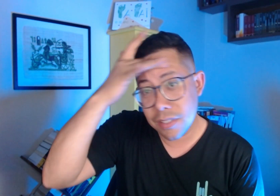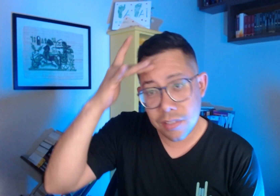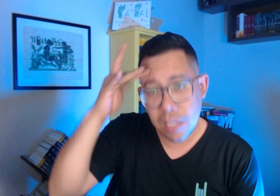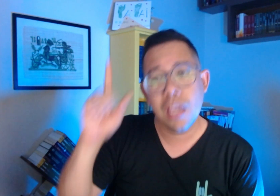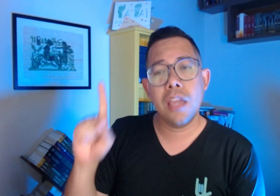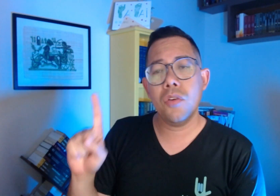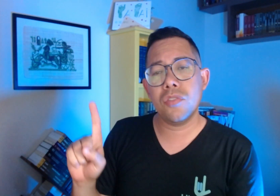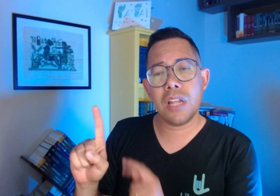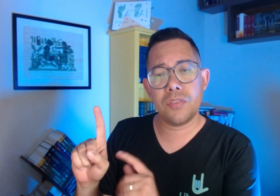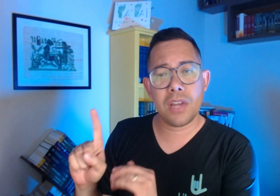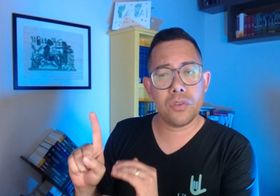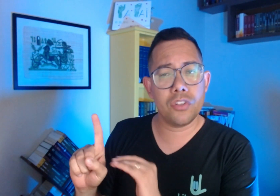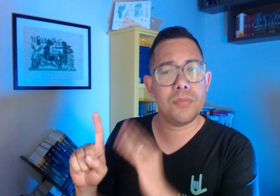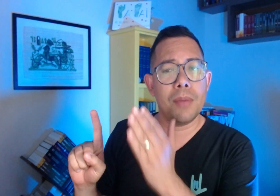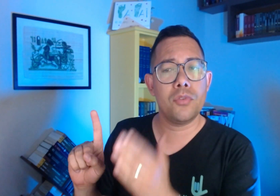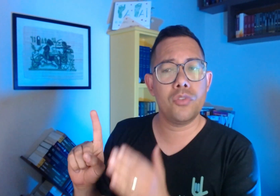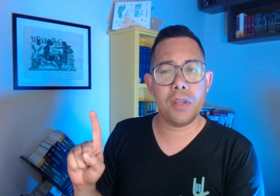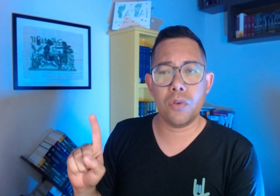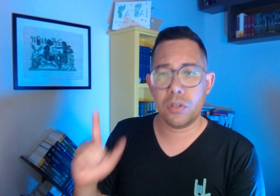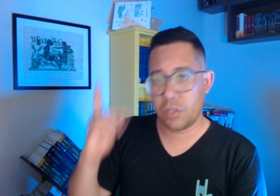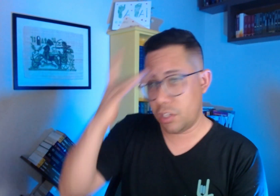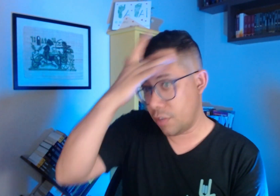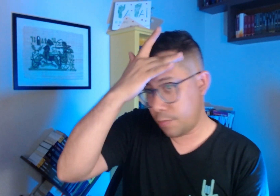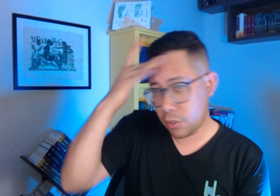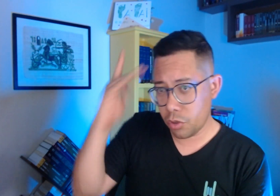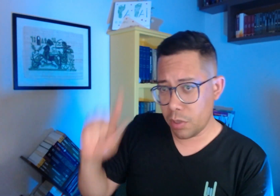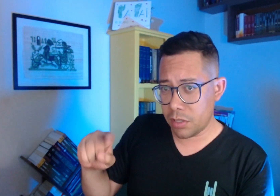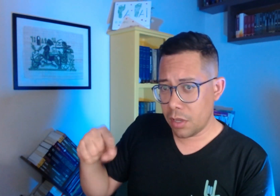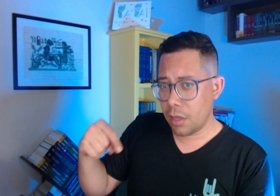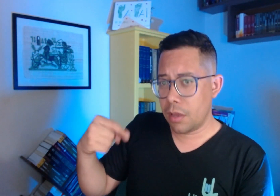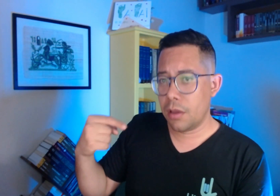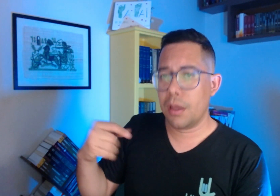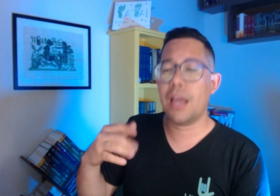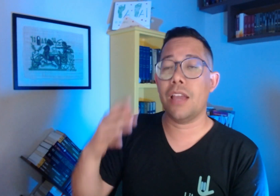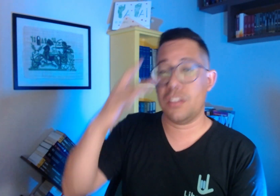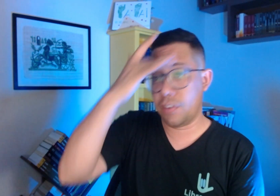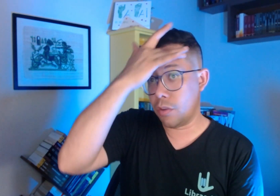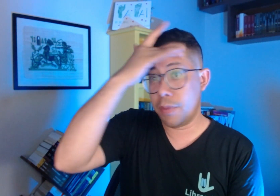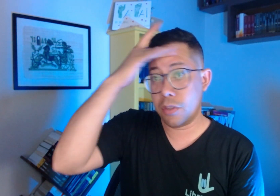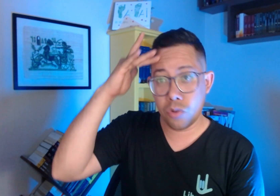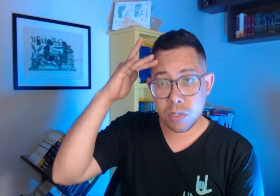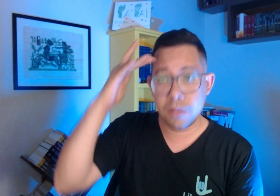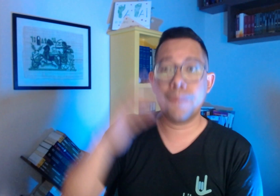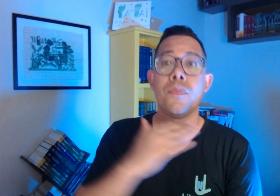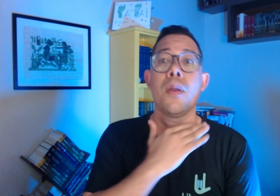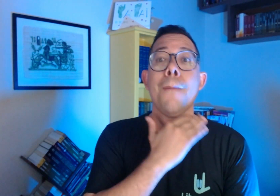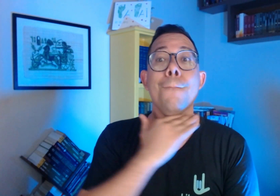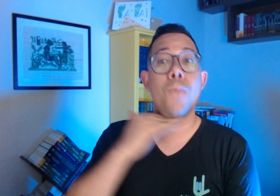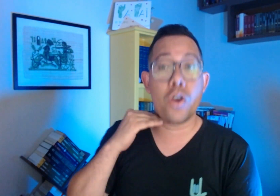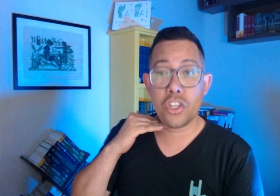assim e usa o classificador de membro superior. Então, a gente faz pessoas. A gente faz, pessoas. Pessoas, morte,